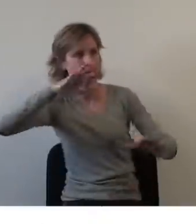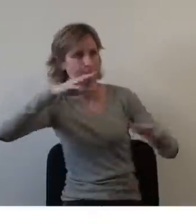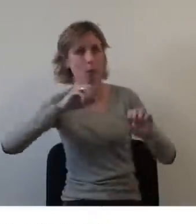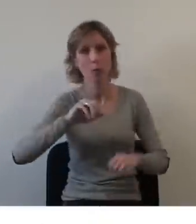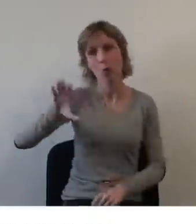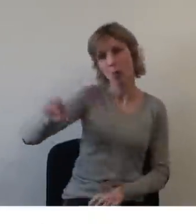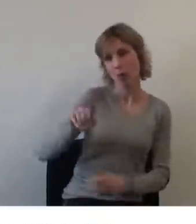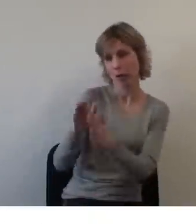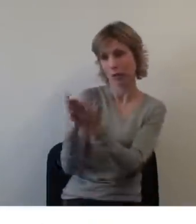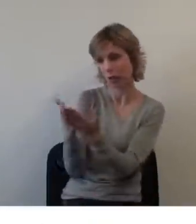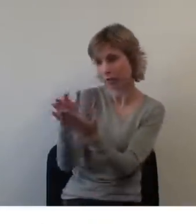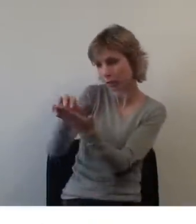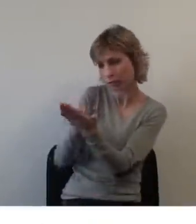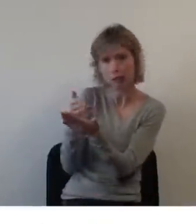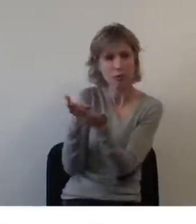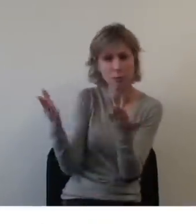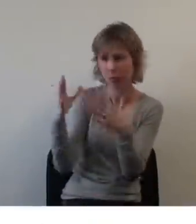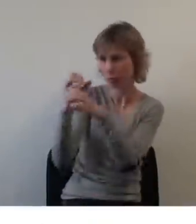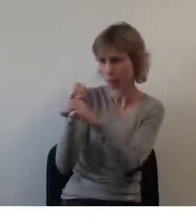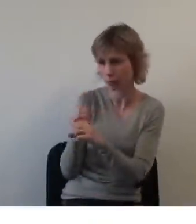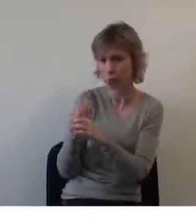pour toutes les personnes en difficulté de lecture.